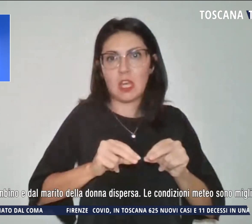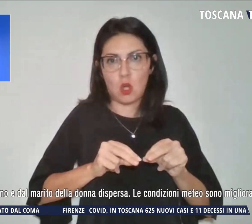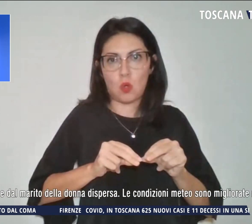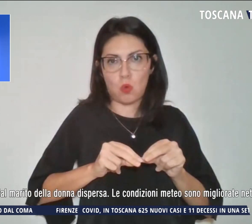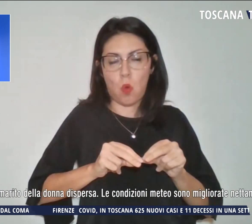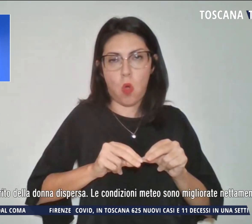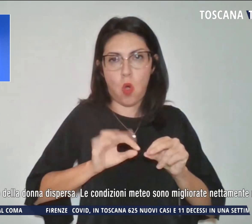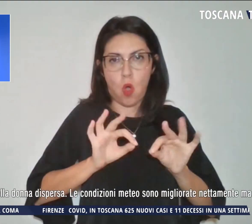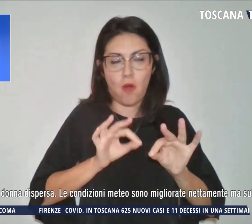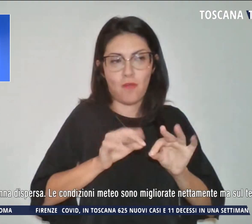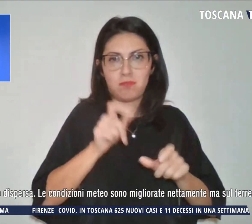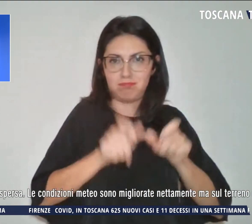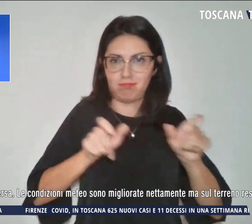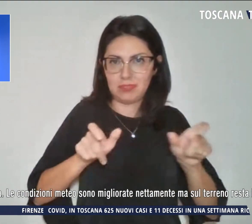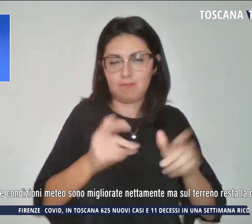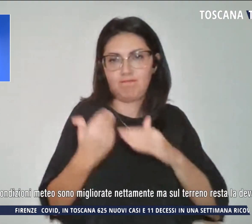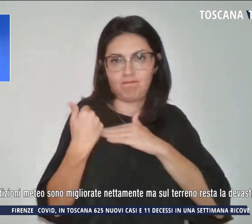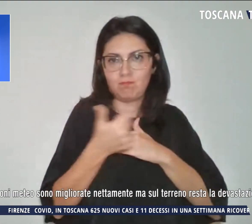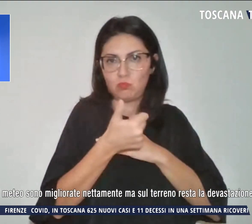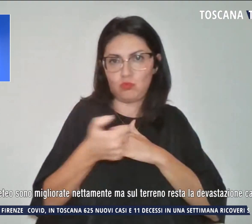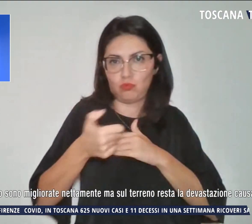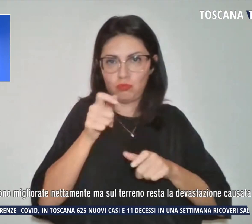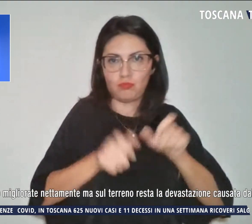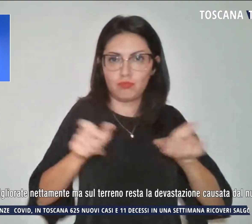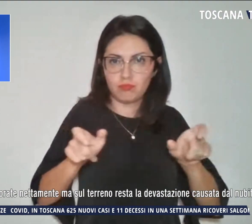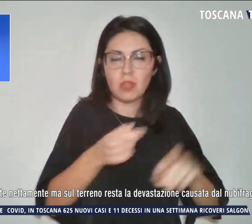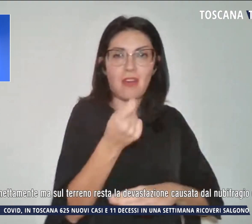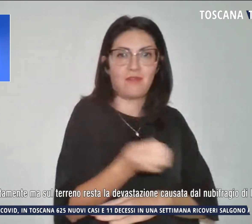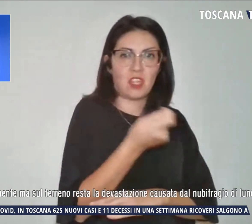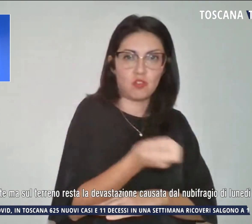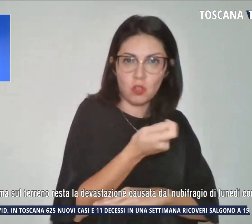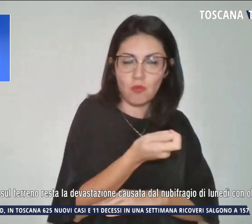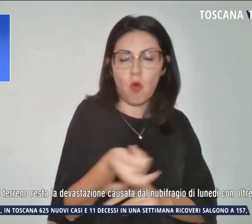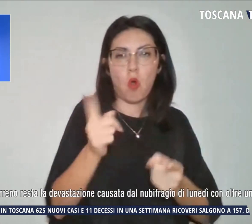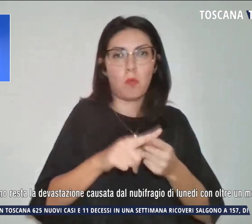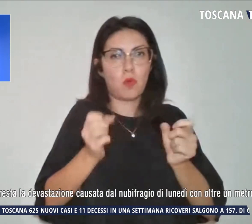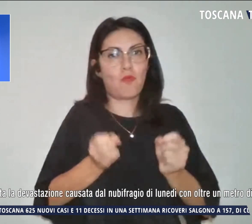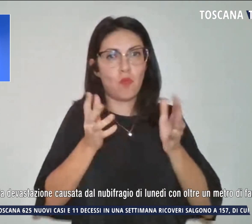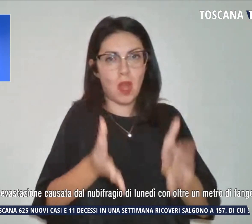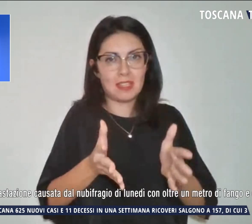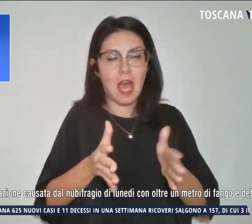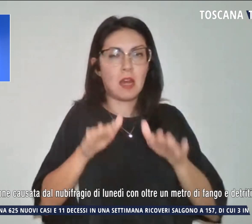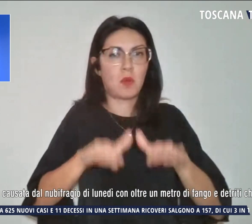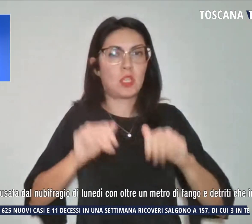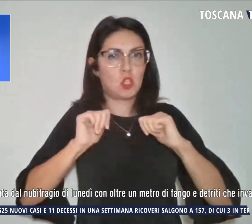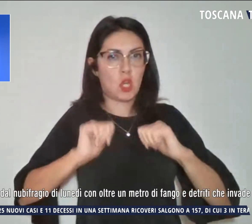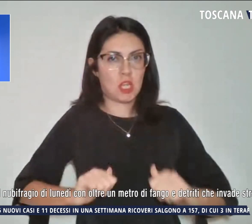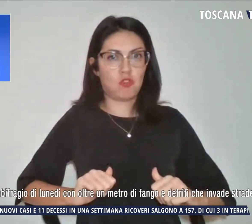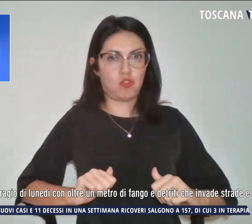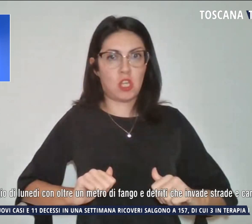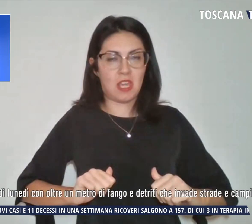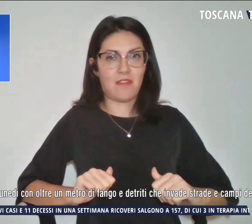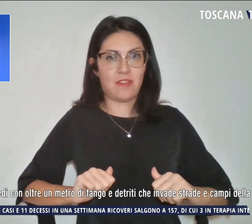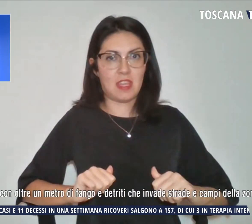centinaio di uomini tra vigili del fuoco e volontari della protezione civile che opera con l